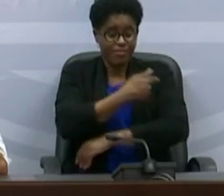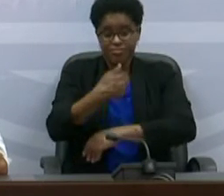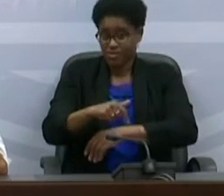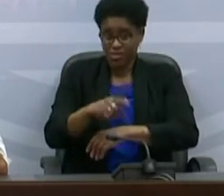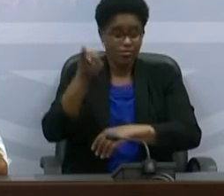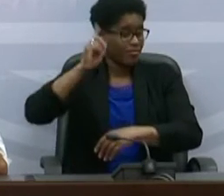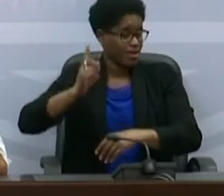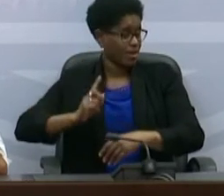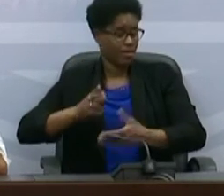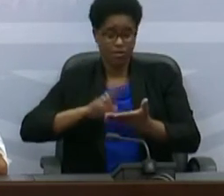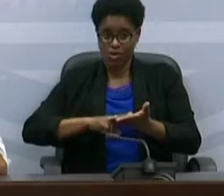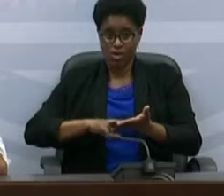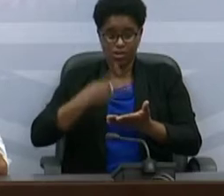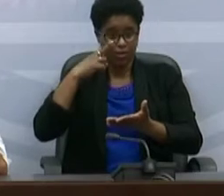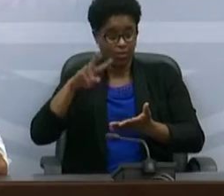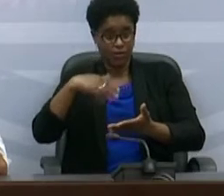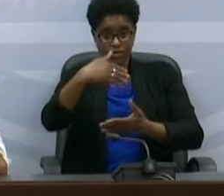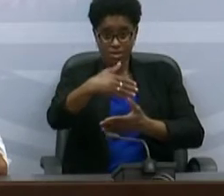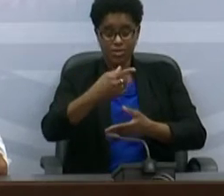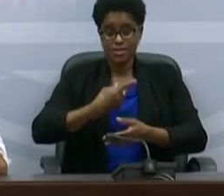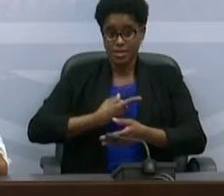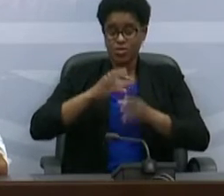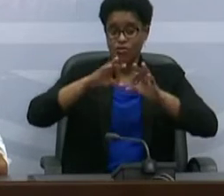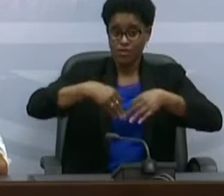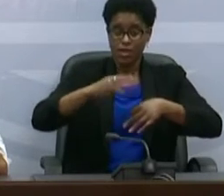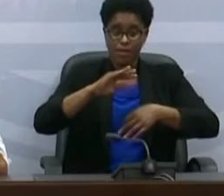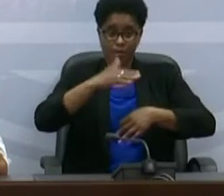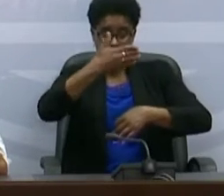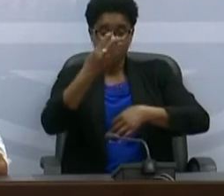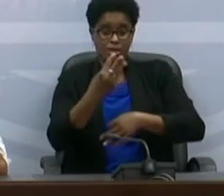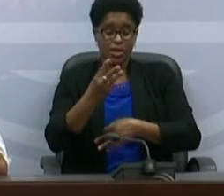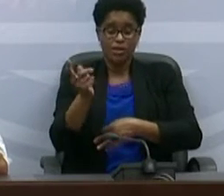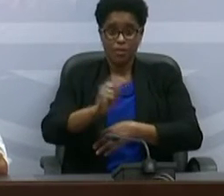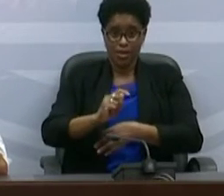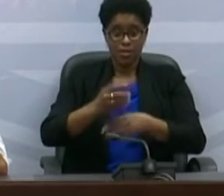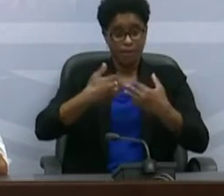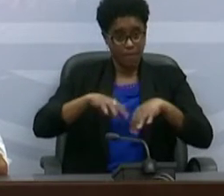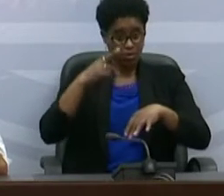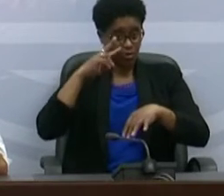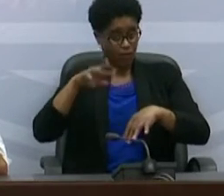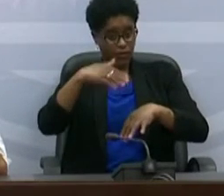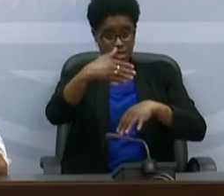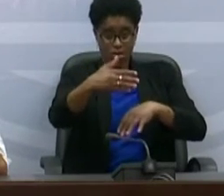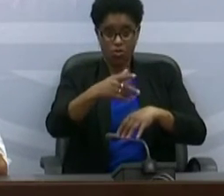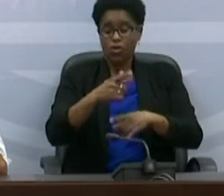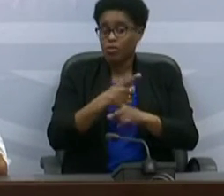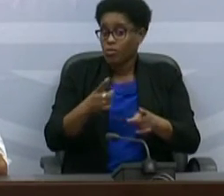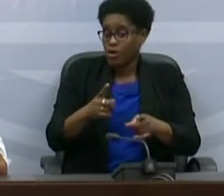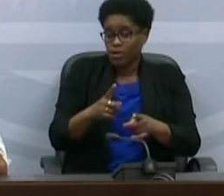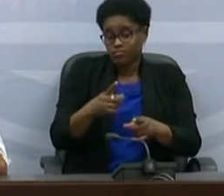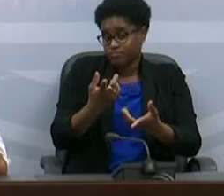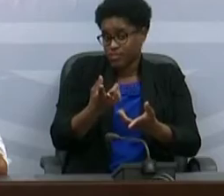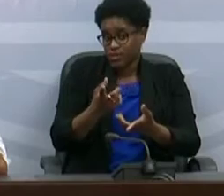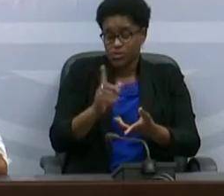data concreta. A previsão é que seja no final do primeiro trimestre, mas é uma previsão porque não depende apenas